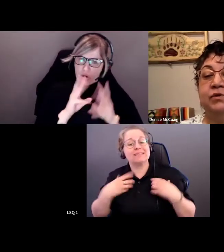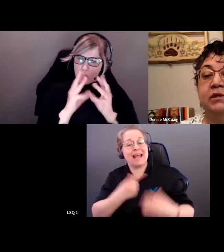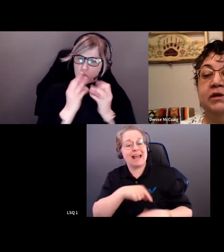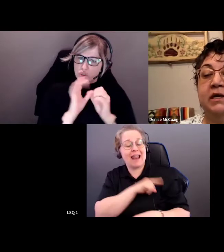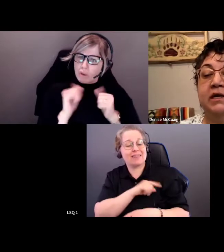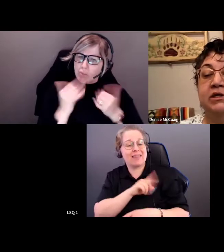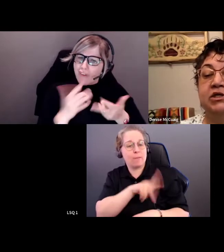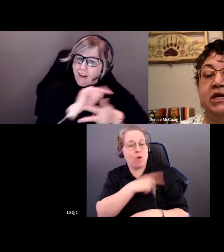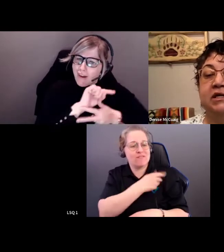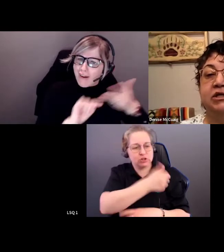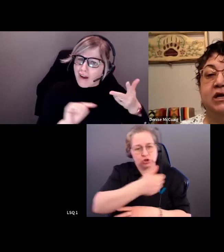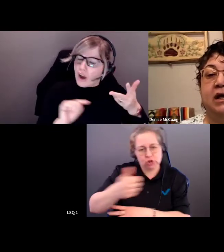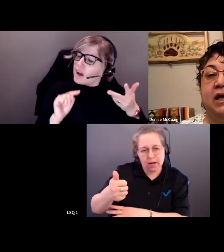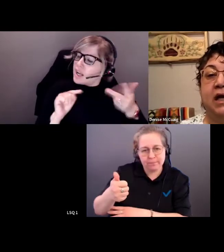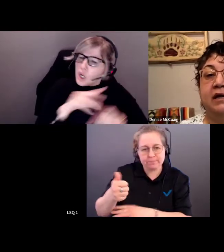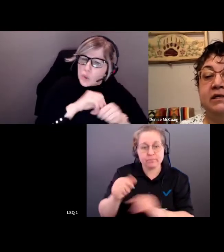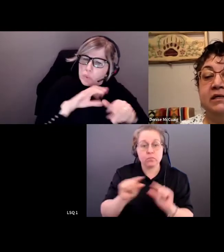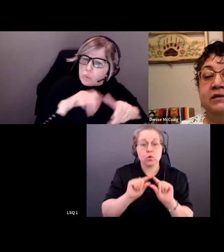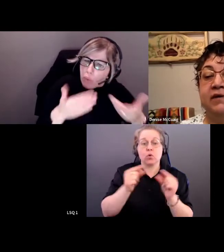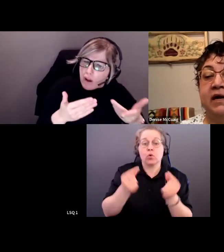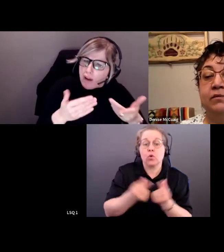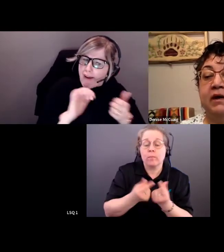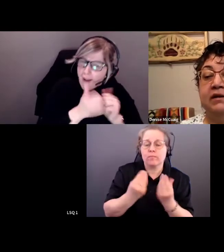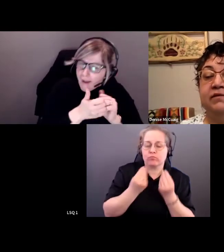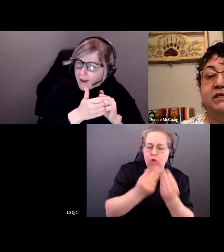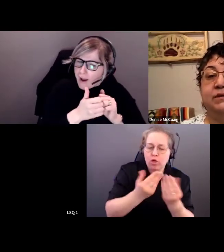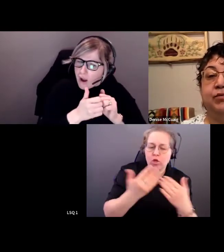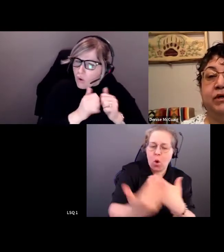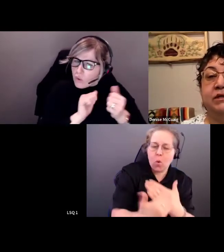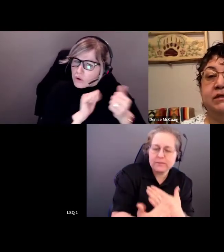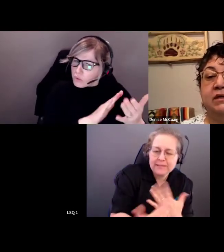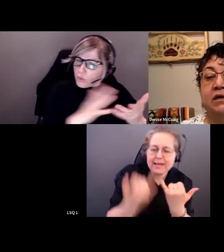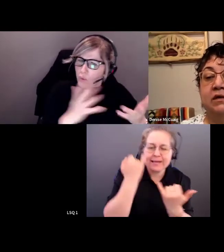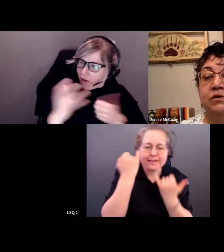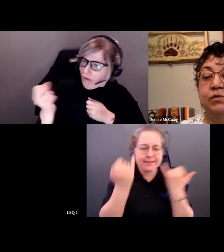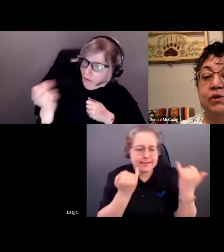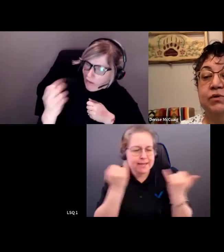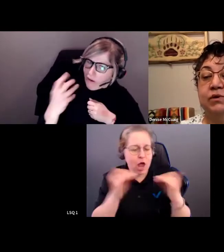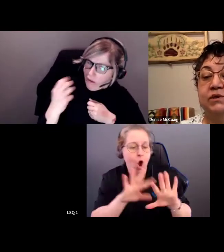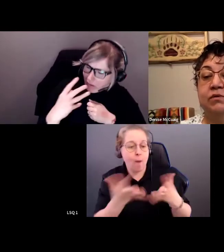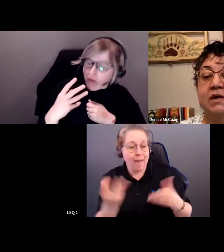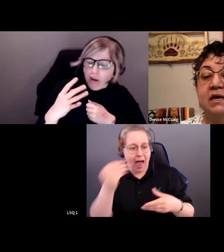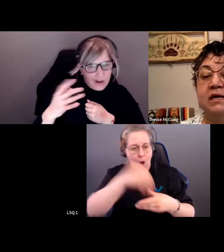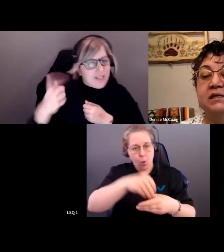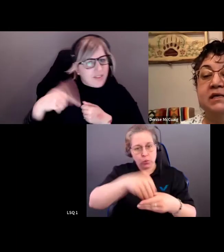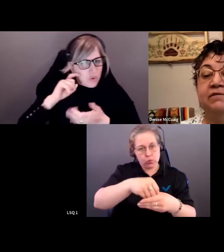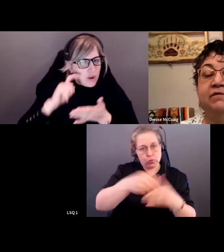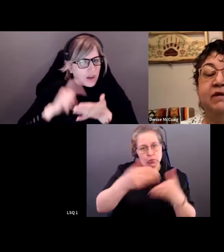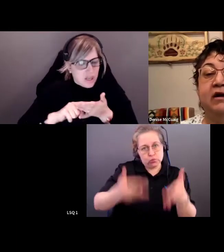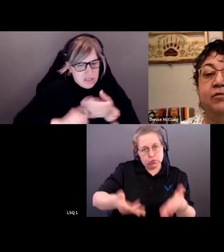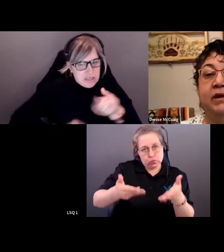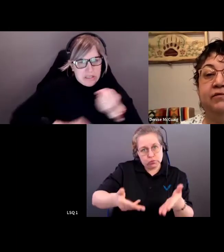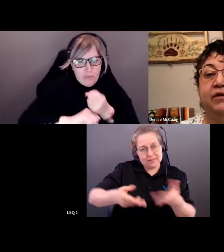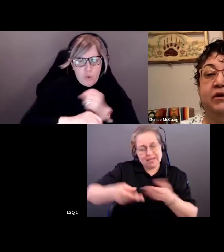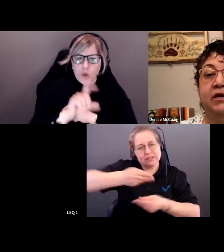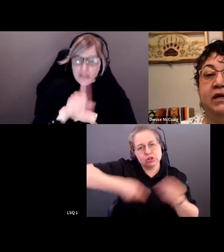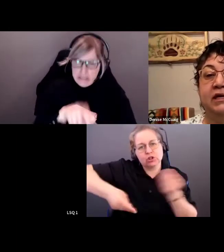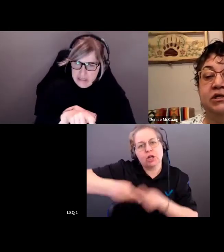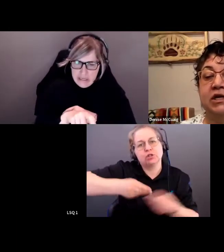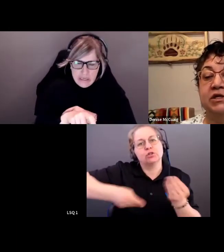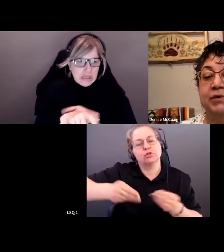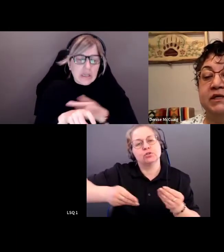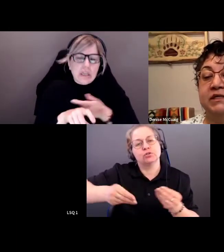groupe consultatif a fourni des conseils, des idées et des perspectives sur le contenu de cet échange